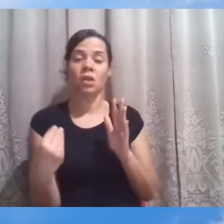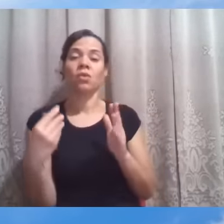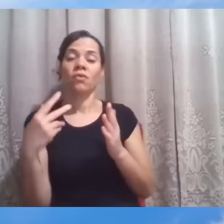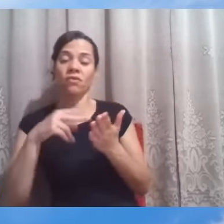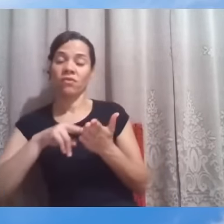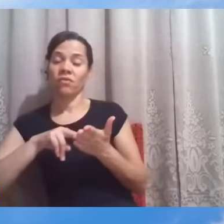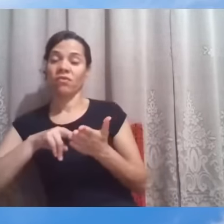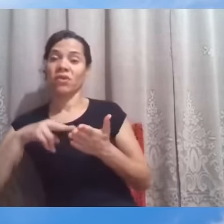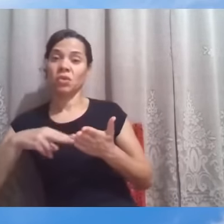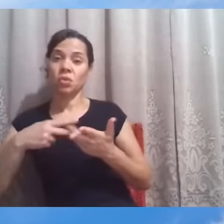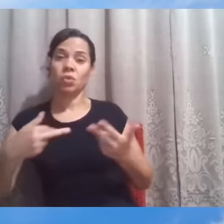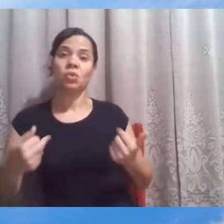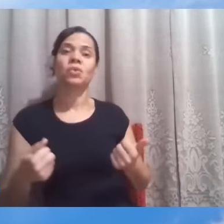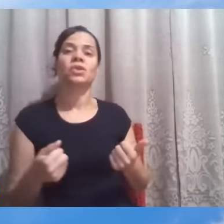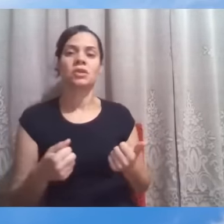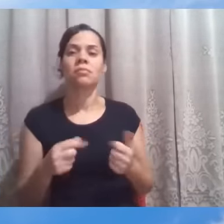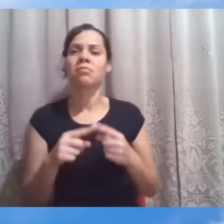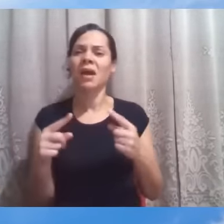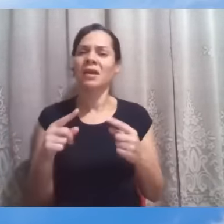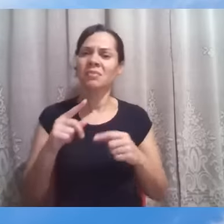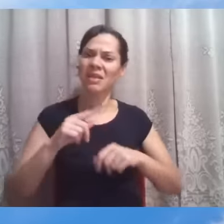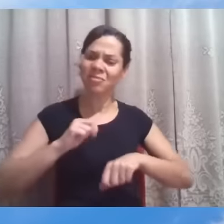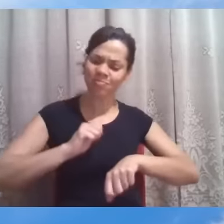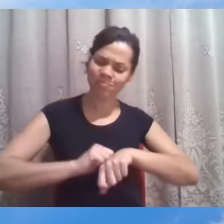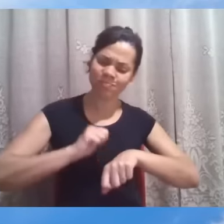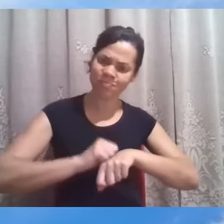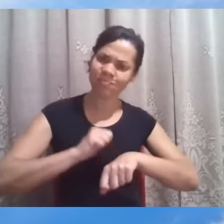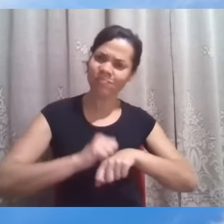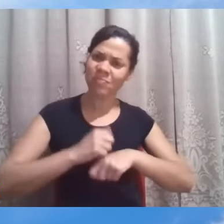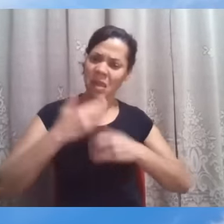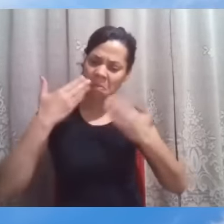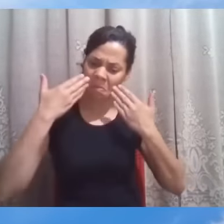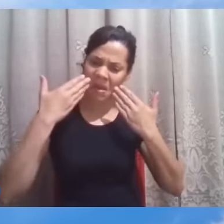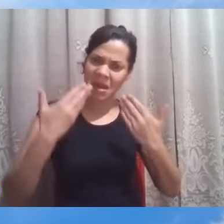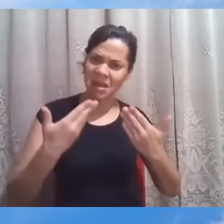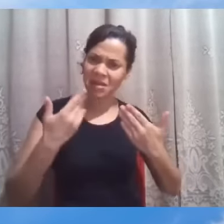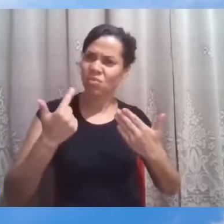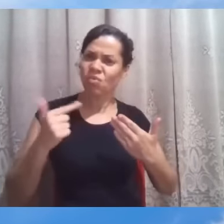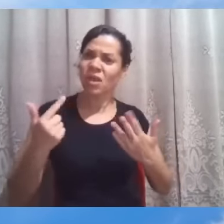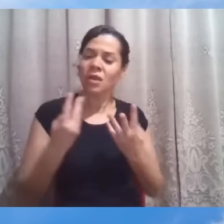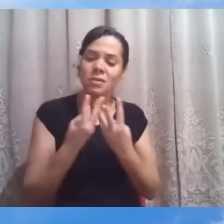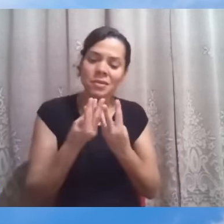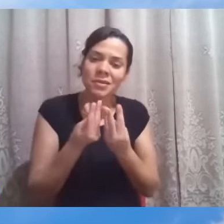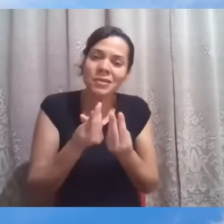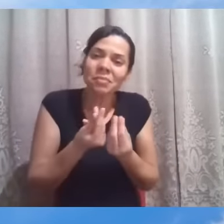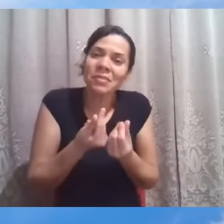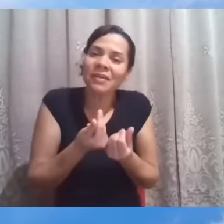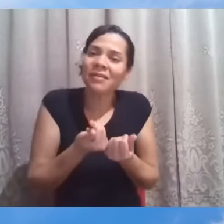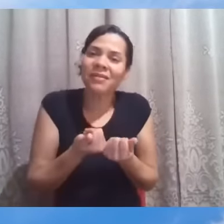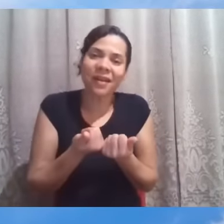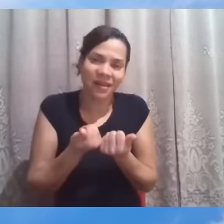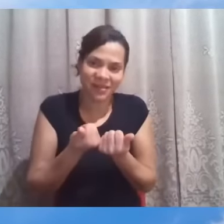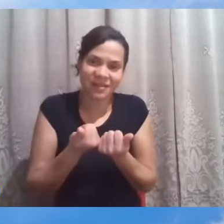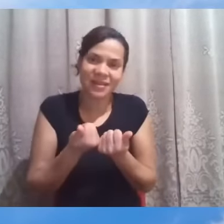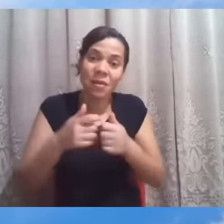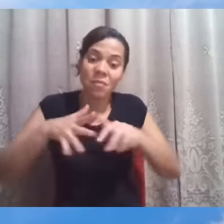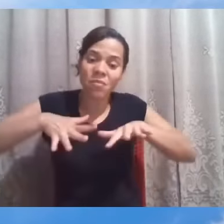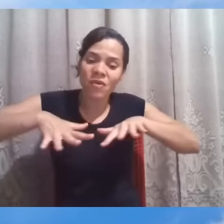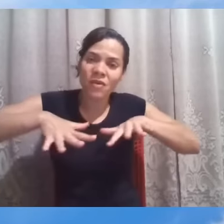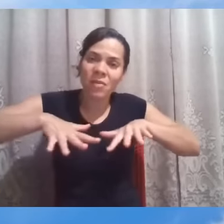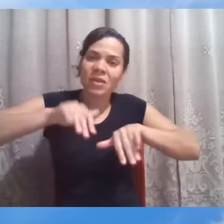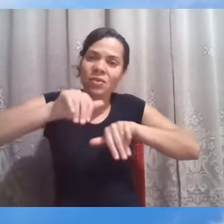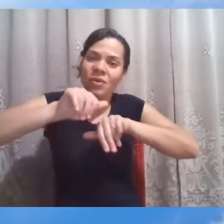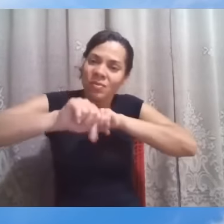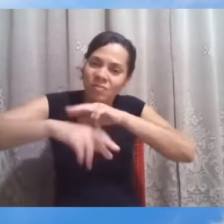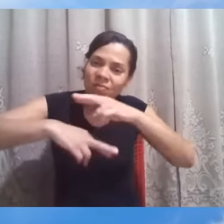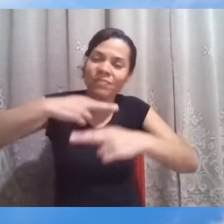mas cristalizados nessa aparência e de uma insensibilidade profunda aos movimentos de renovação dos corações que sim